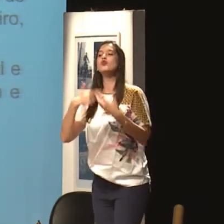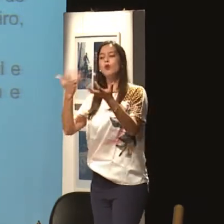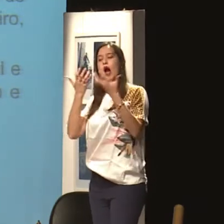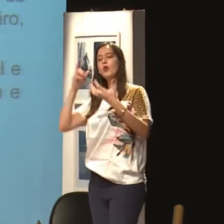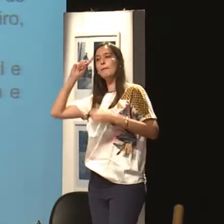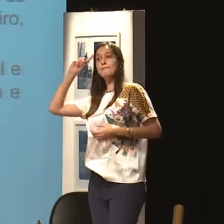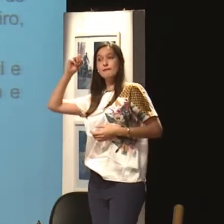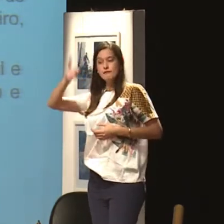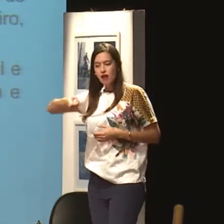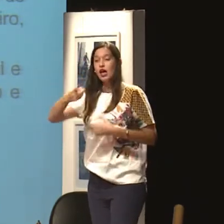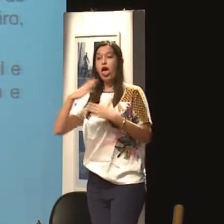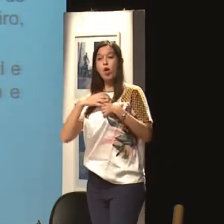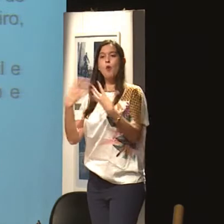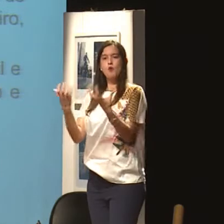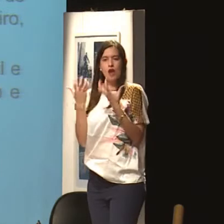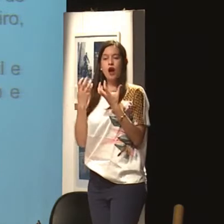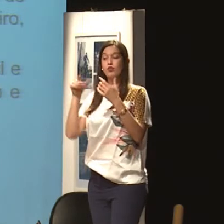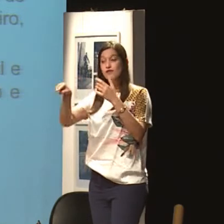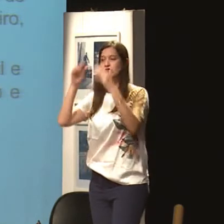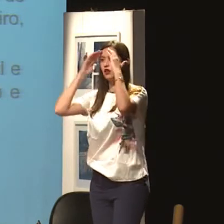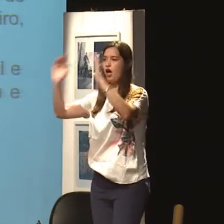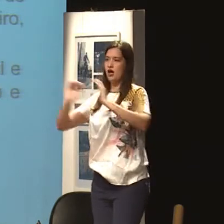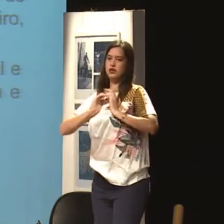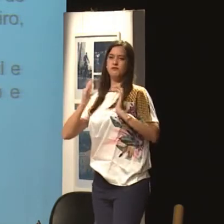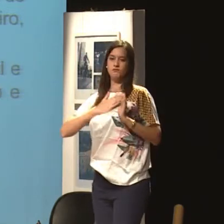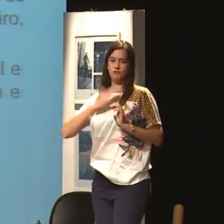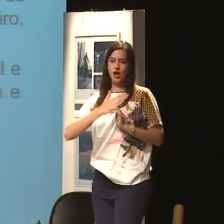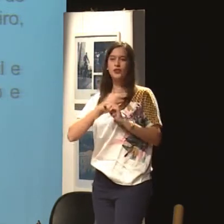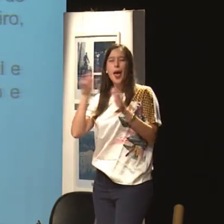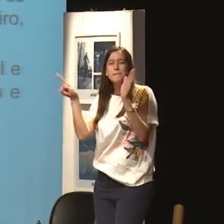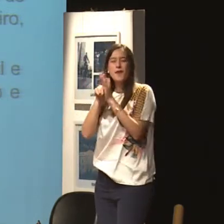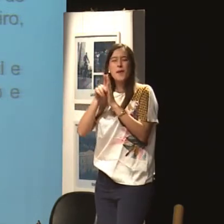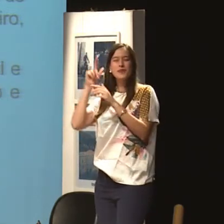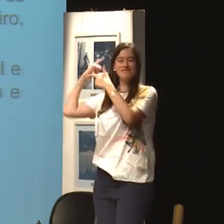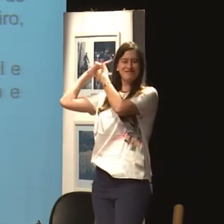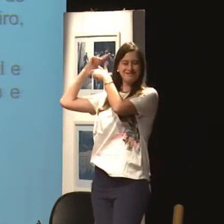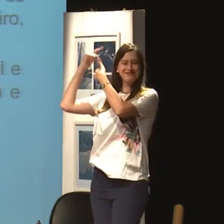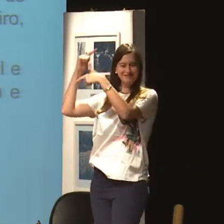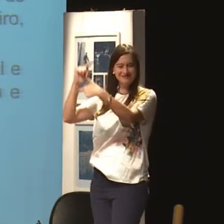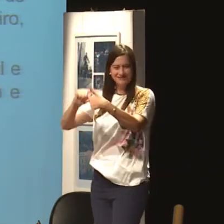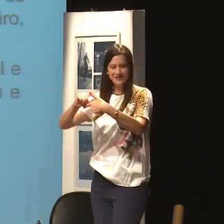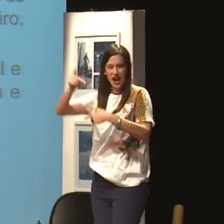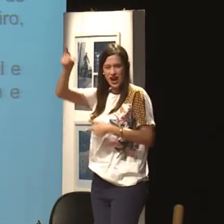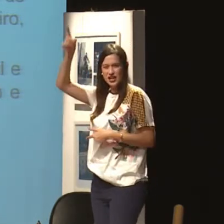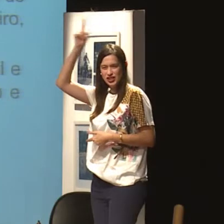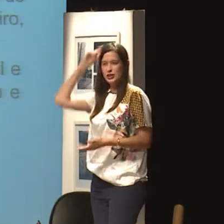Quando o homem, ele tem desejo, né, de mandar na mulher e ele quer que ela obedeça. Isso é uma coisa muito tradicional,